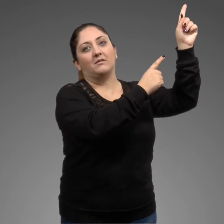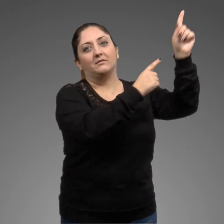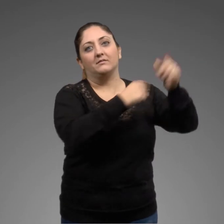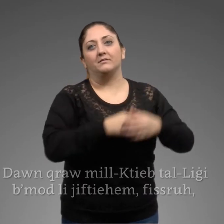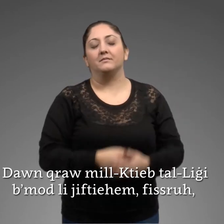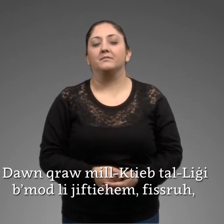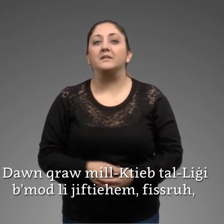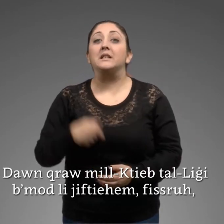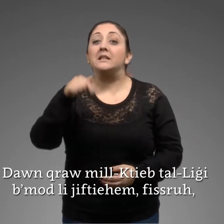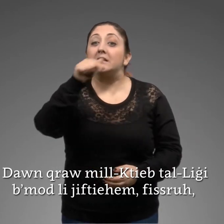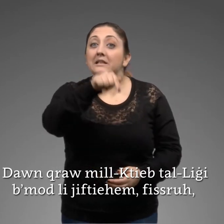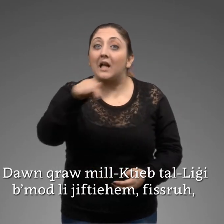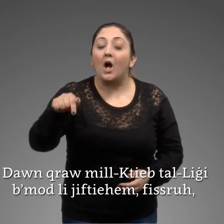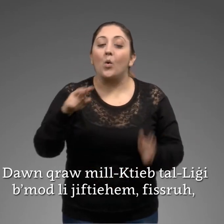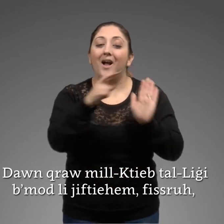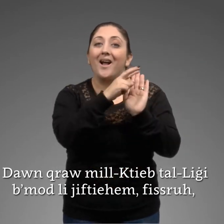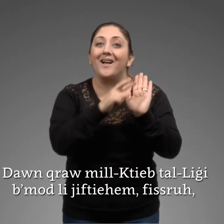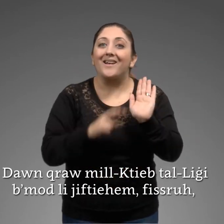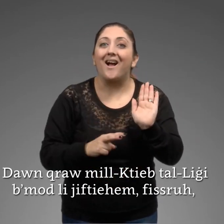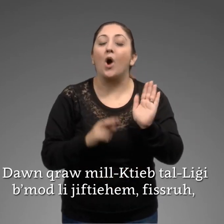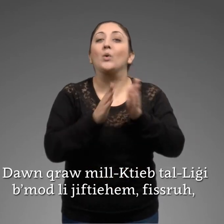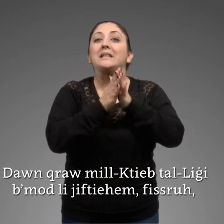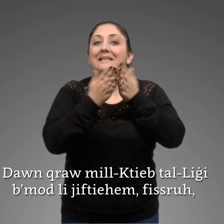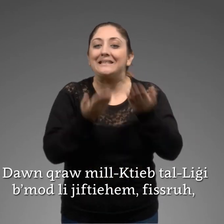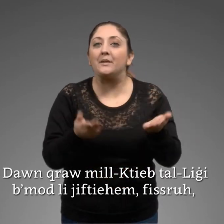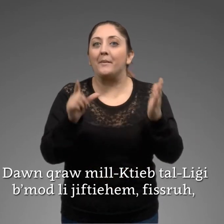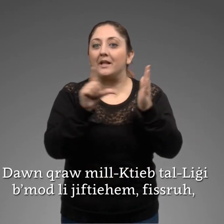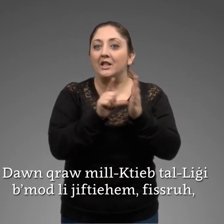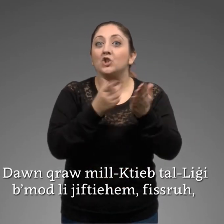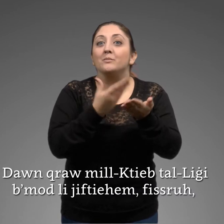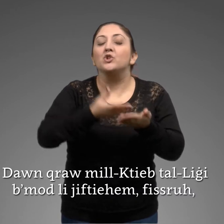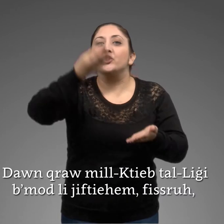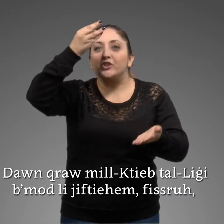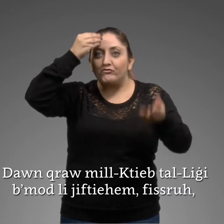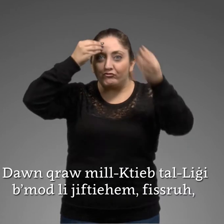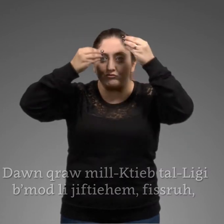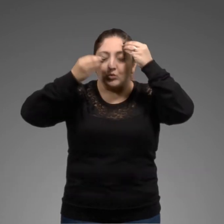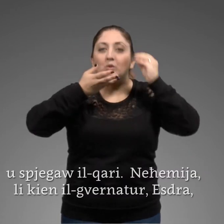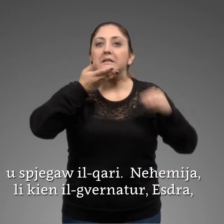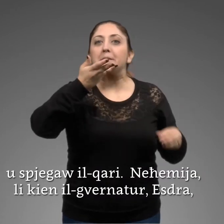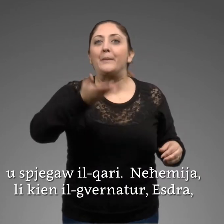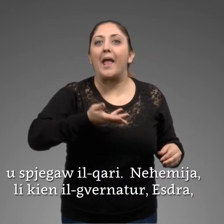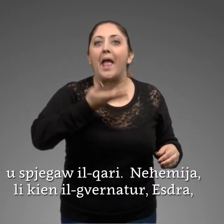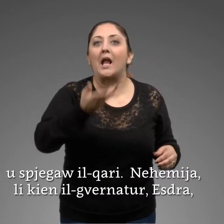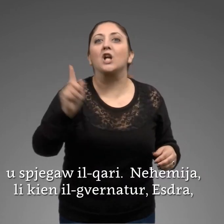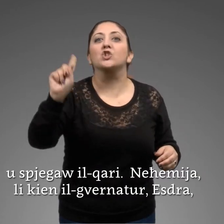Da' un r-raw miktib ta' liġi b-mot li jemftijem f-sruħ u spiegaw l-qari